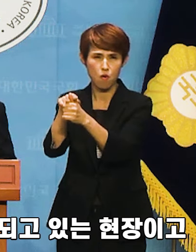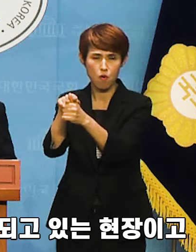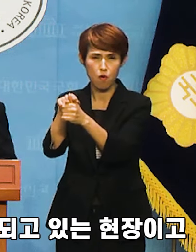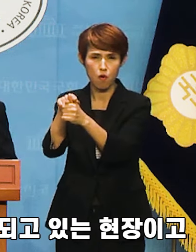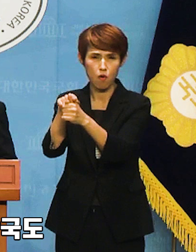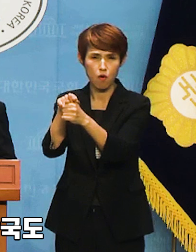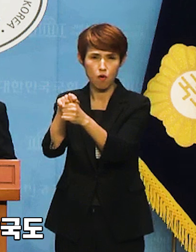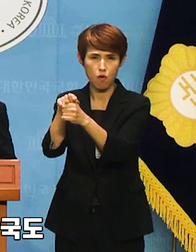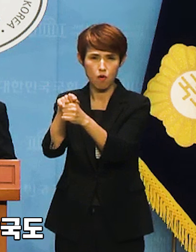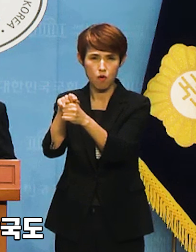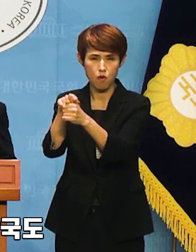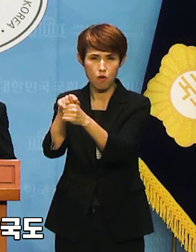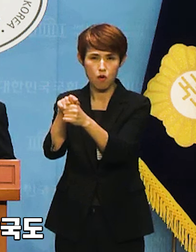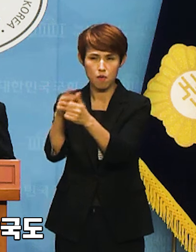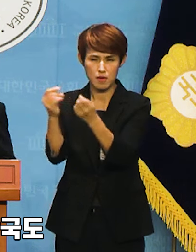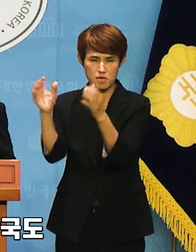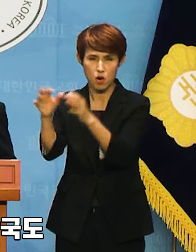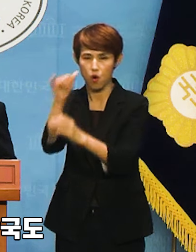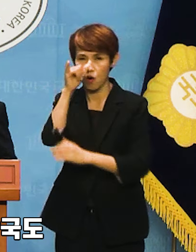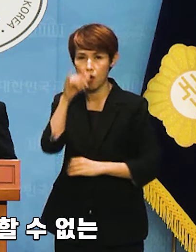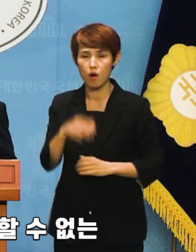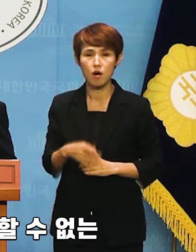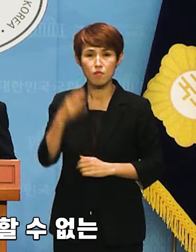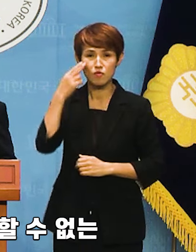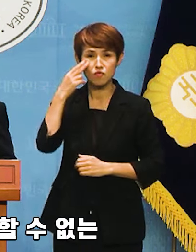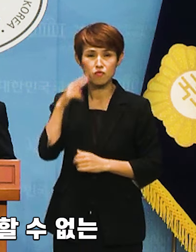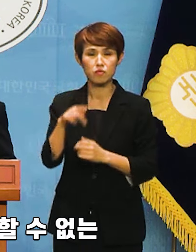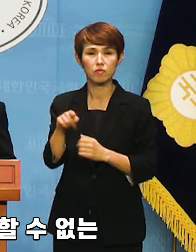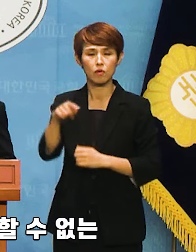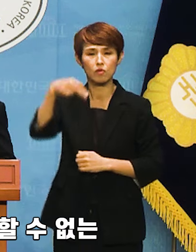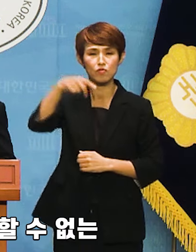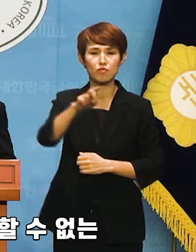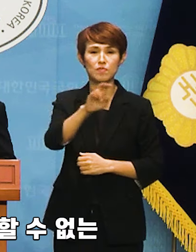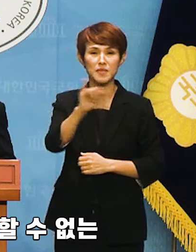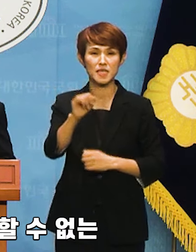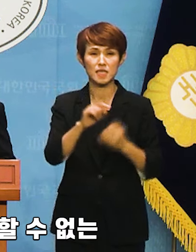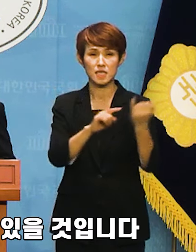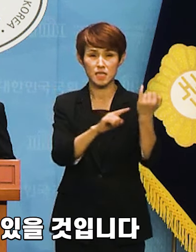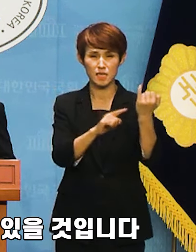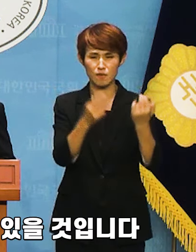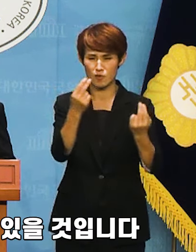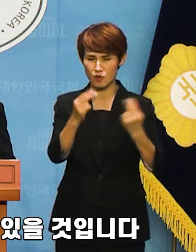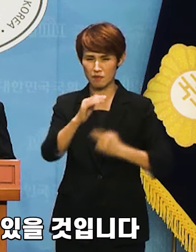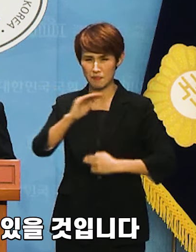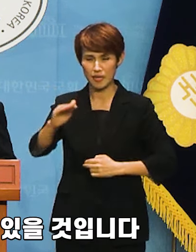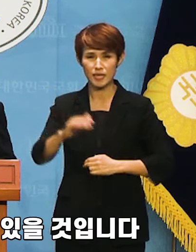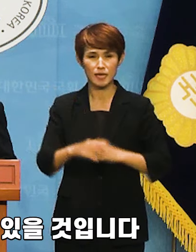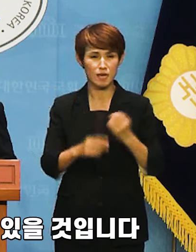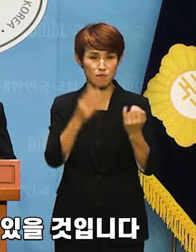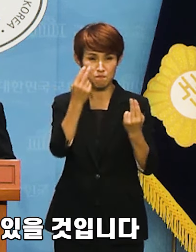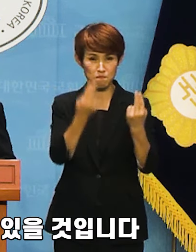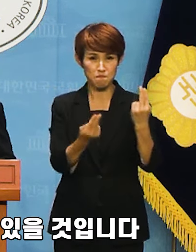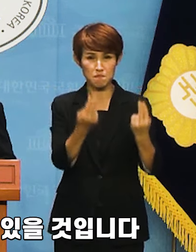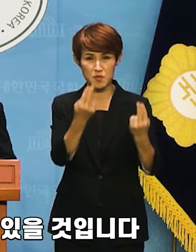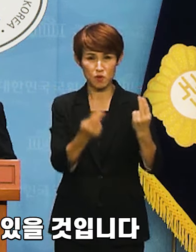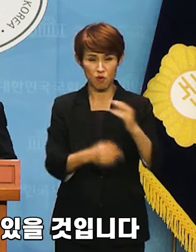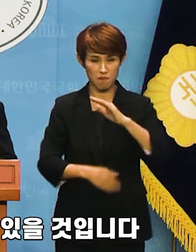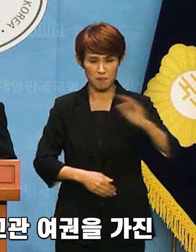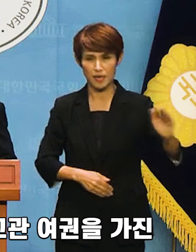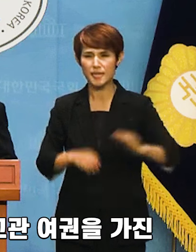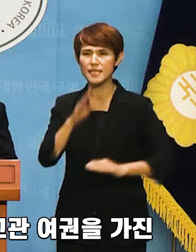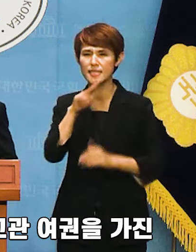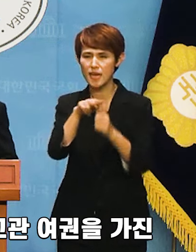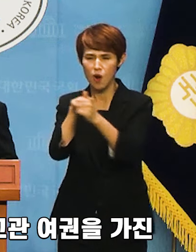현장이고 미국의 방첩 당국도 수미테리어와 비교할 수 없는 진짜 스파이들을 감시하고 있을 것입니다.